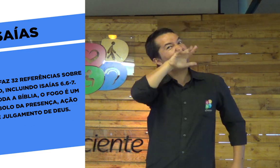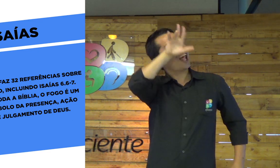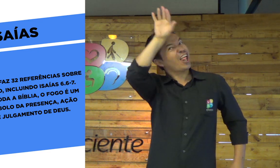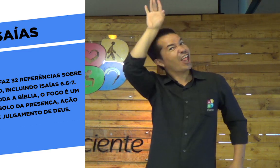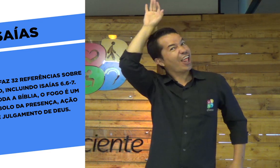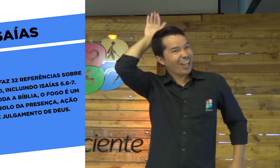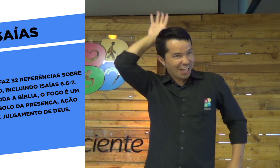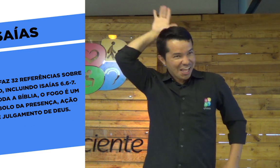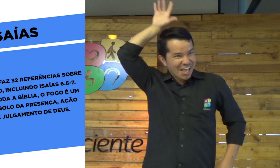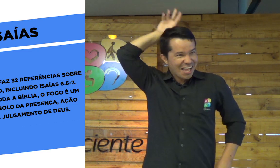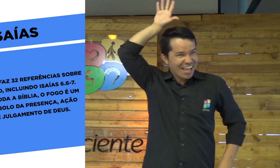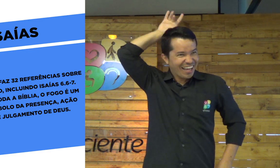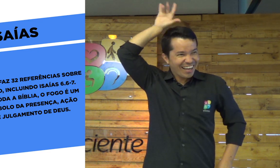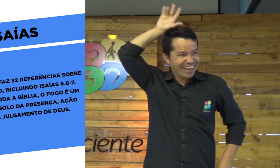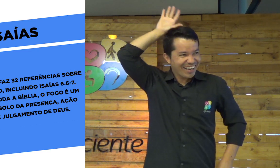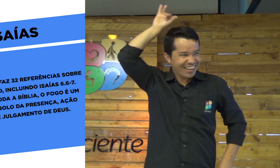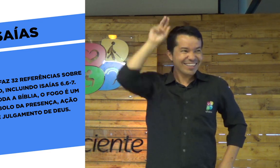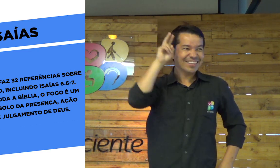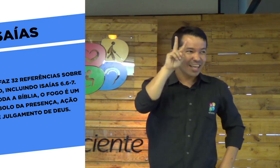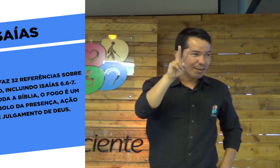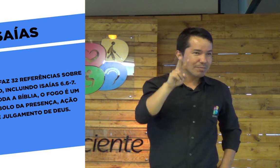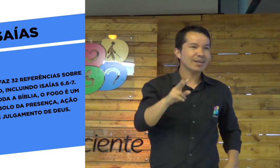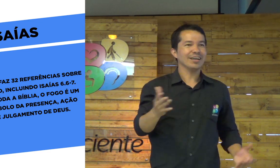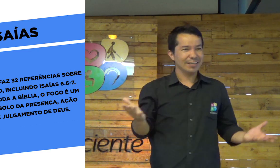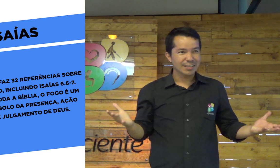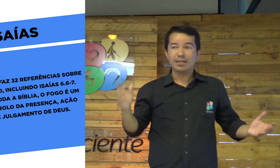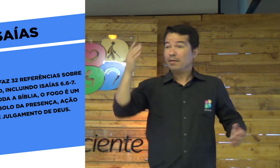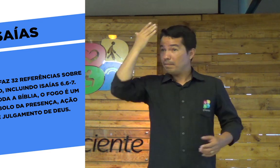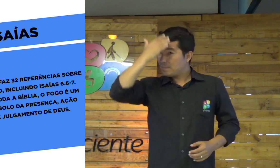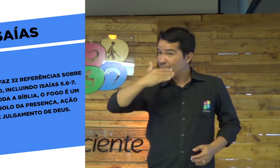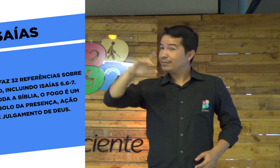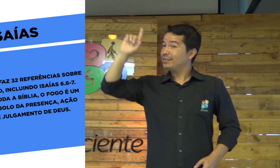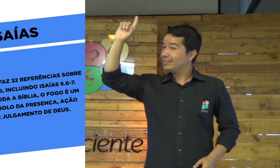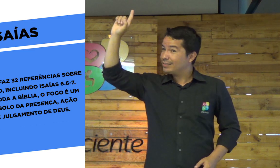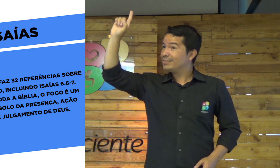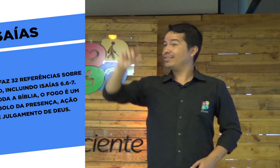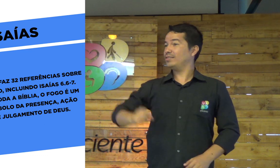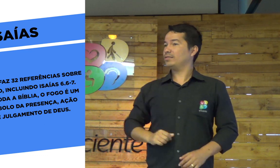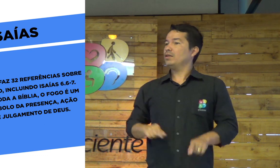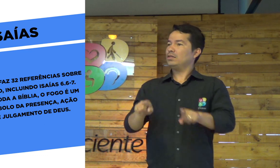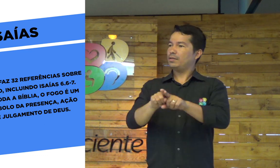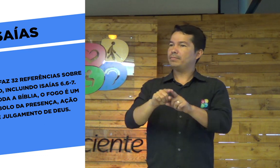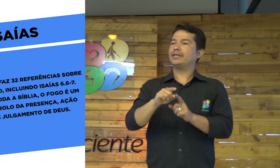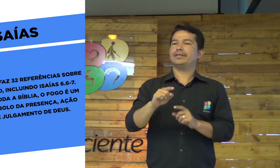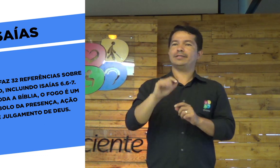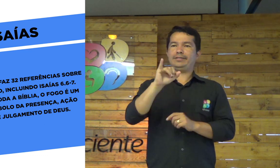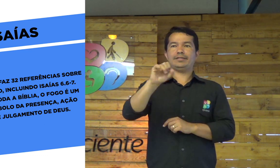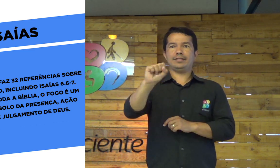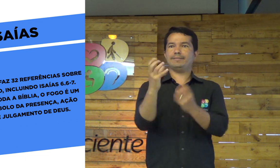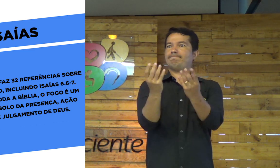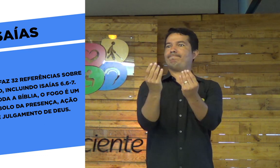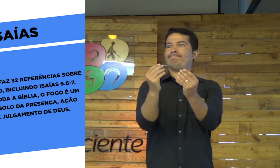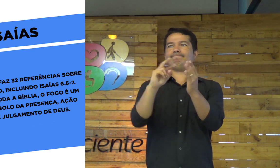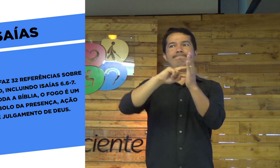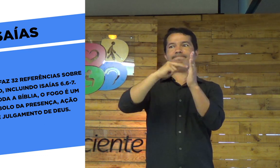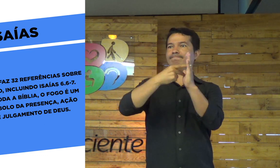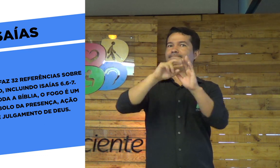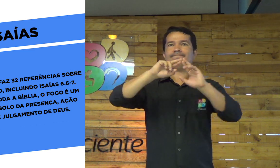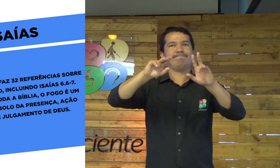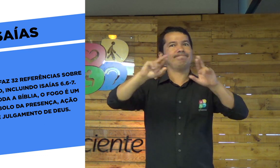Apareceria como línguas de fogo, né? Sobre a cabeça das pessoas? Significa... Era a presença de Deus. Isaías